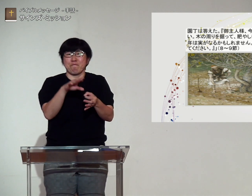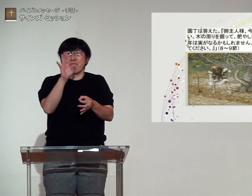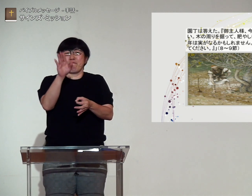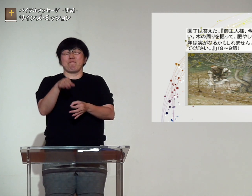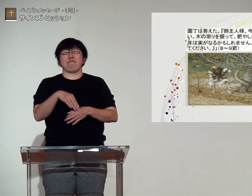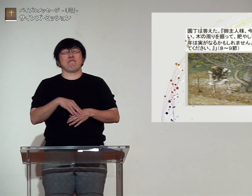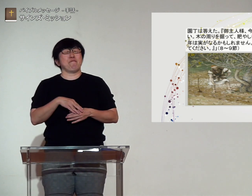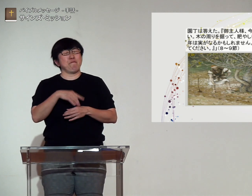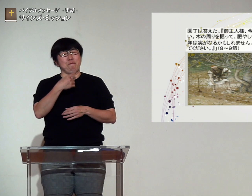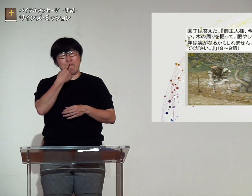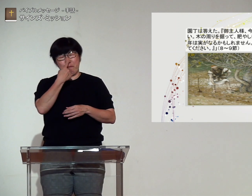んです